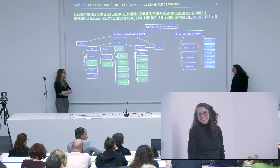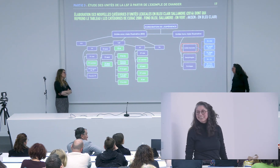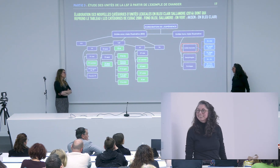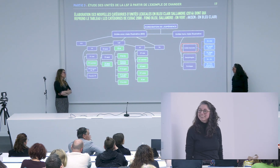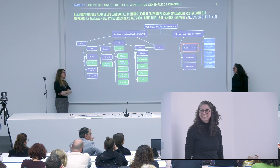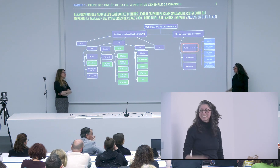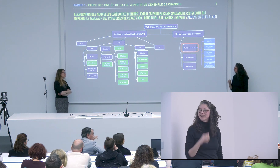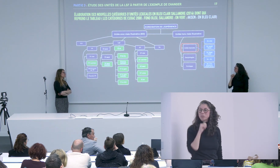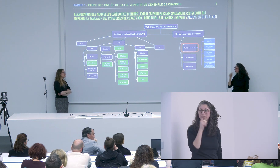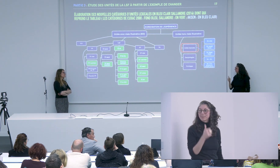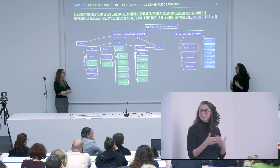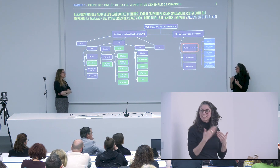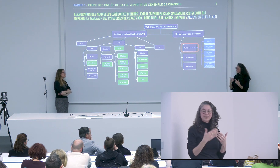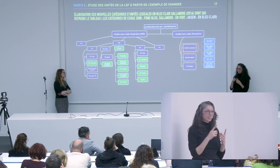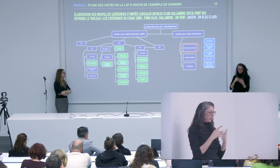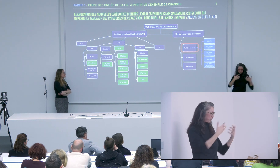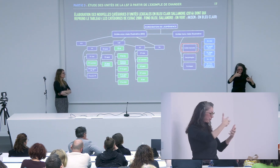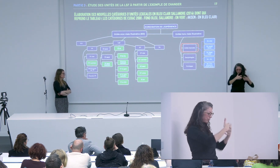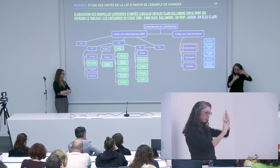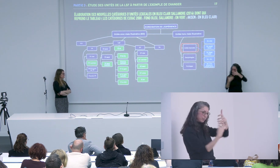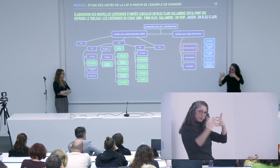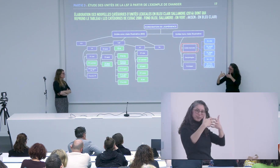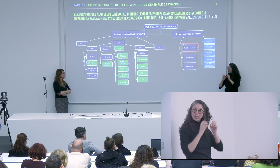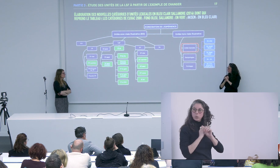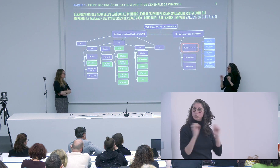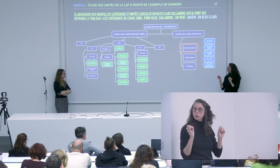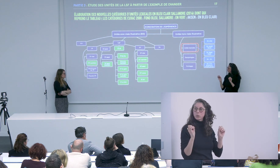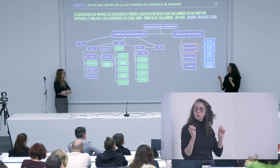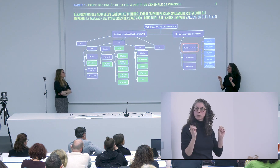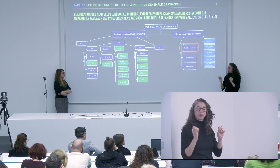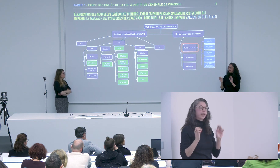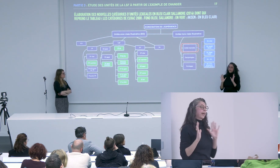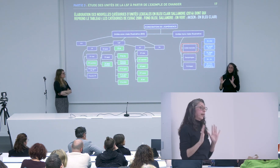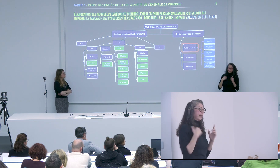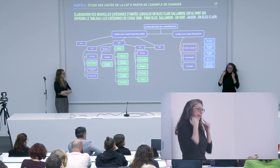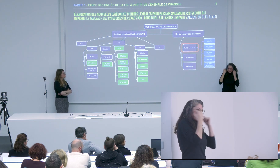'étais moins peiné que quand j'étais avec dans la notation du corpus de Bruno Moncel